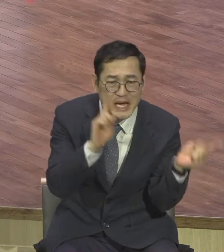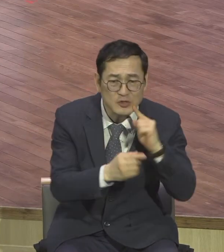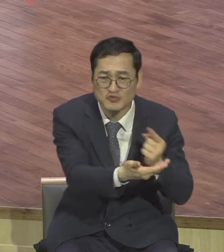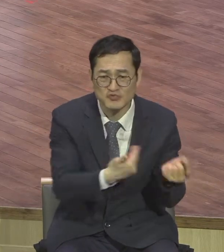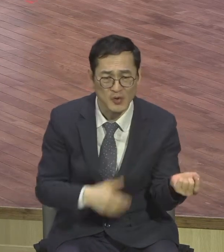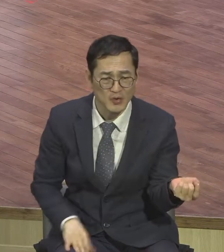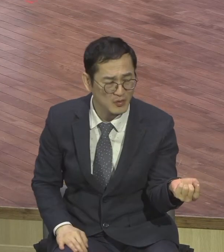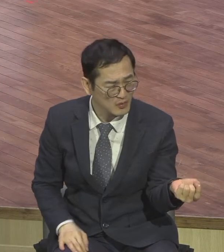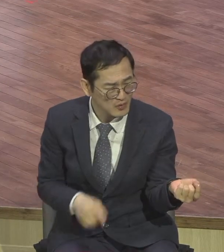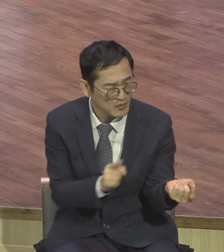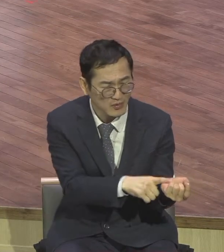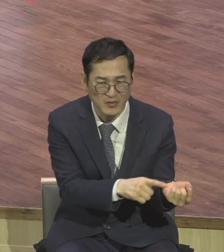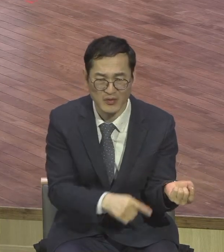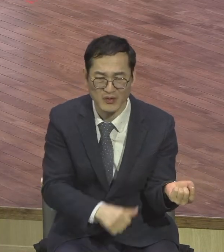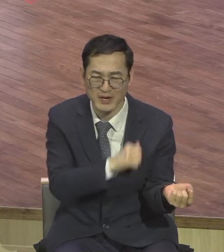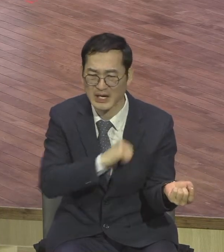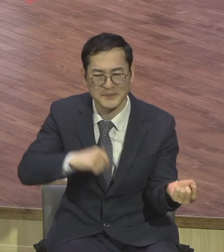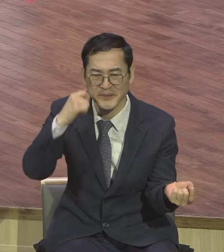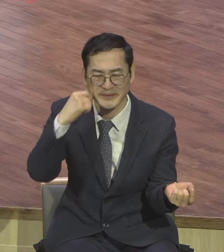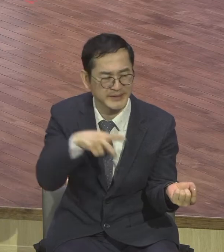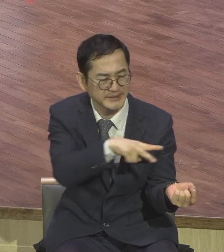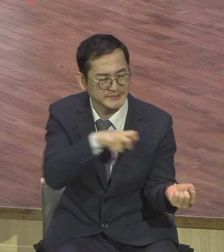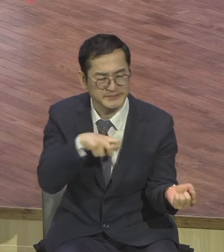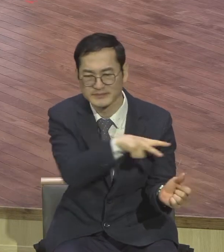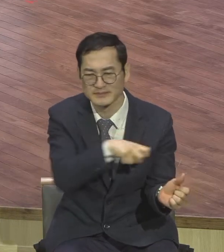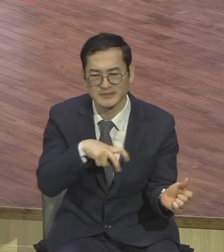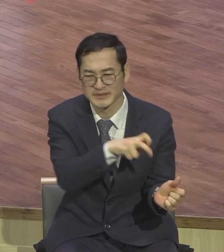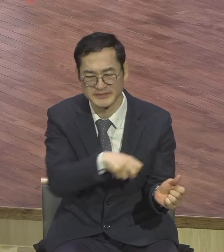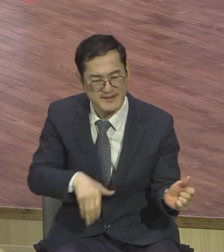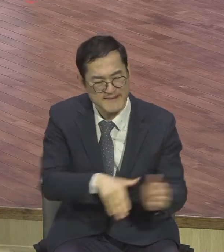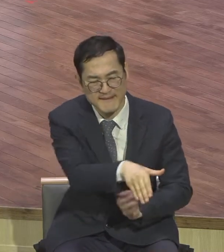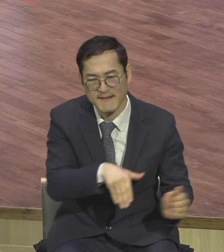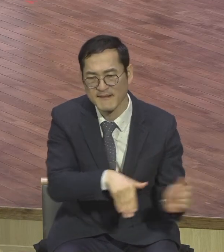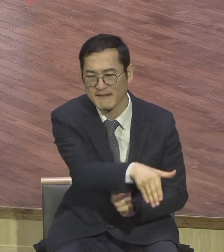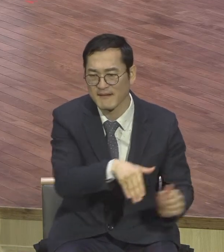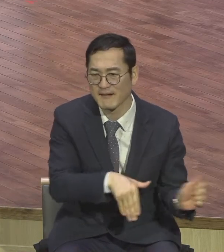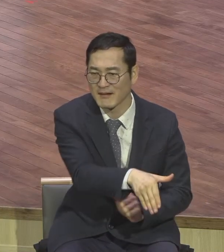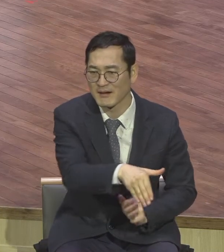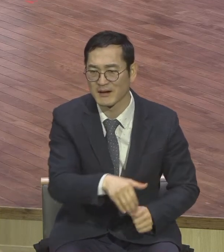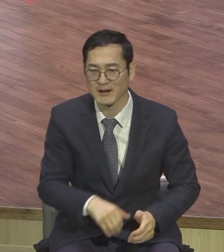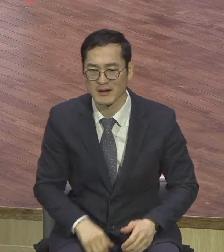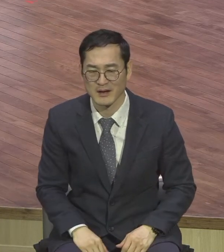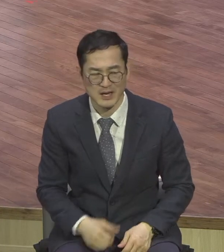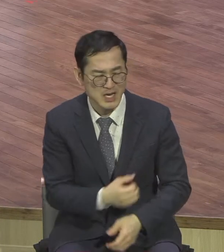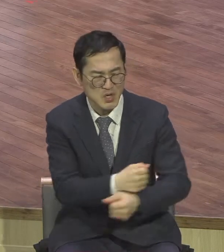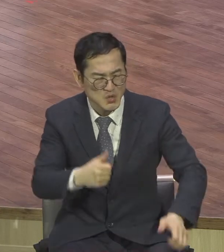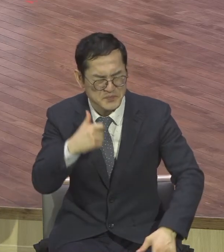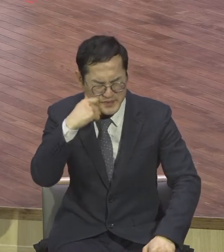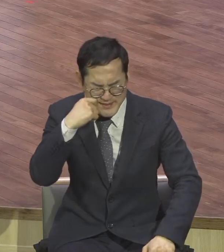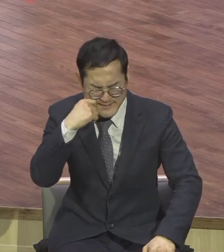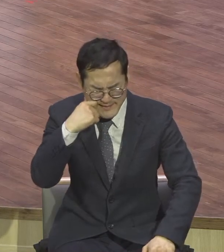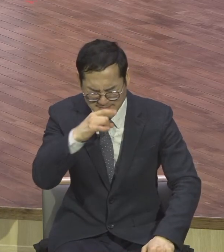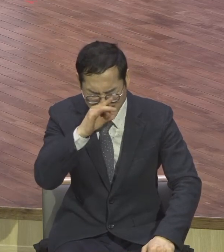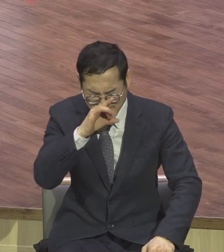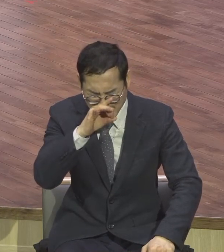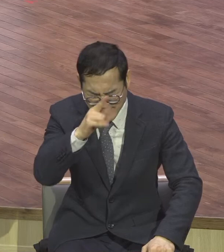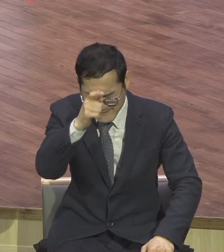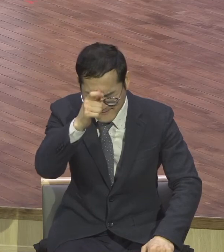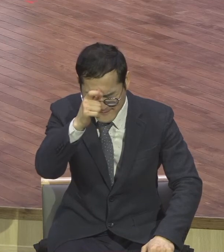미워하고 분노하고 절대 나 용서 못해 저 인간 나는 절대